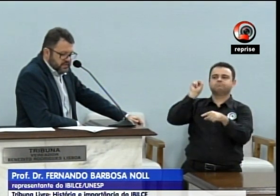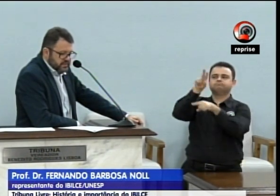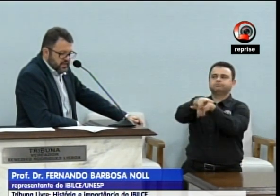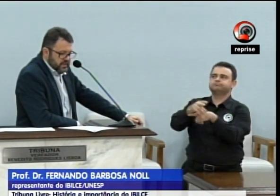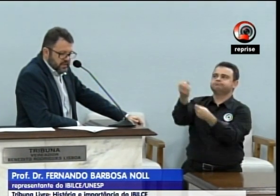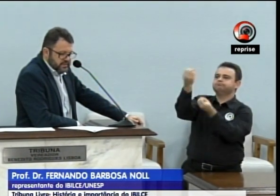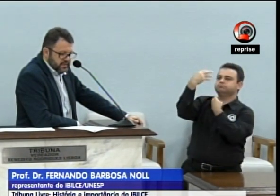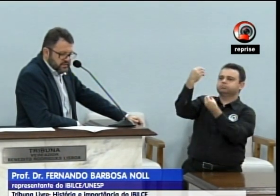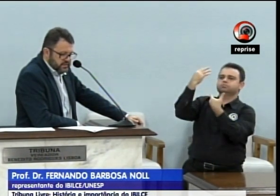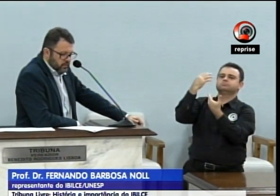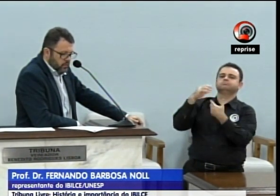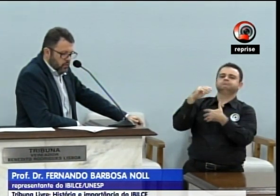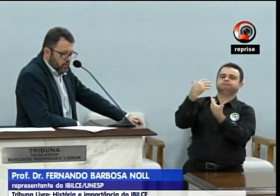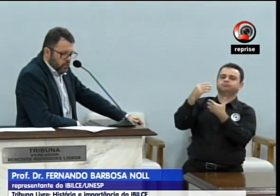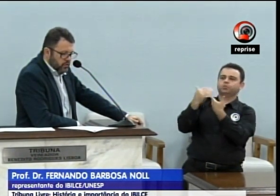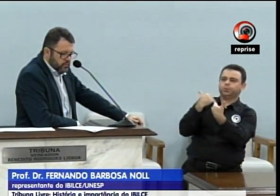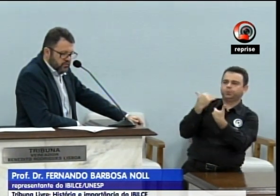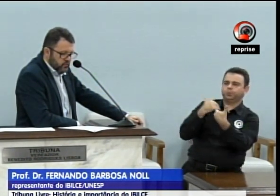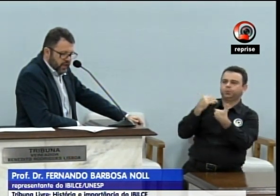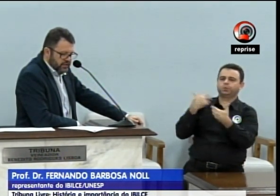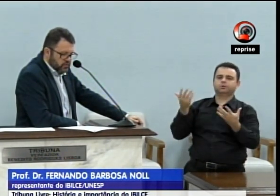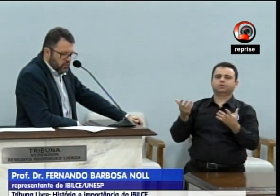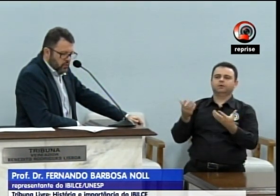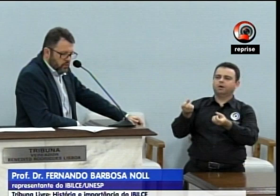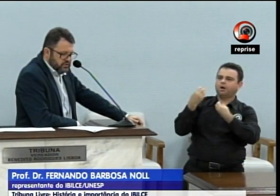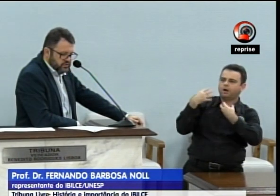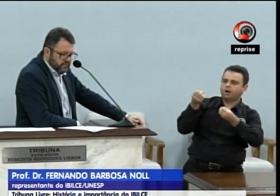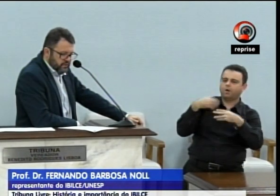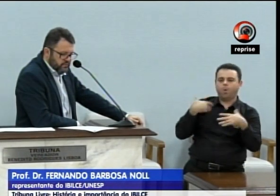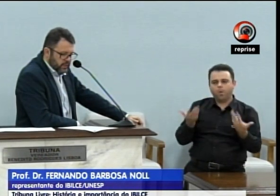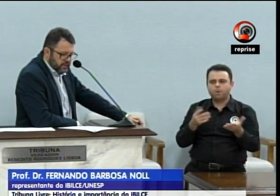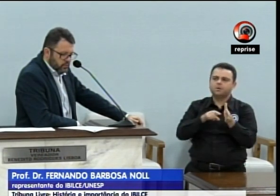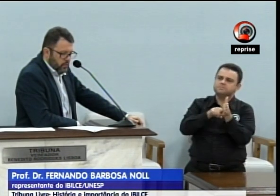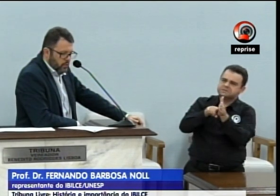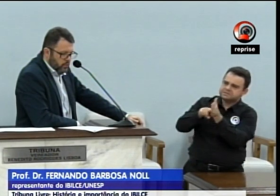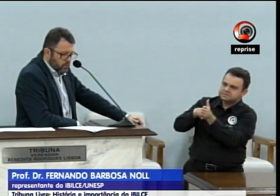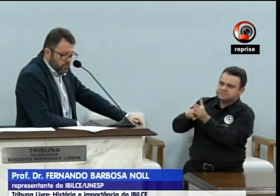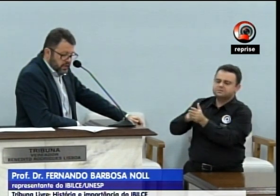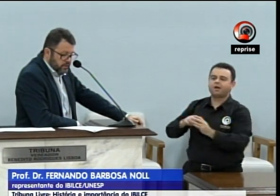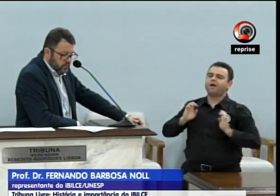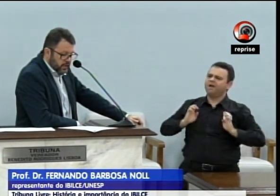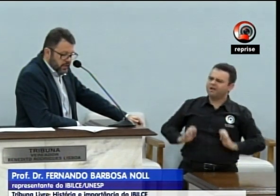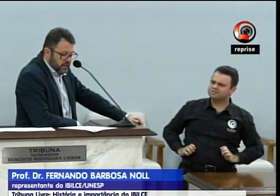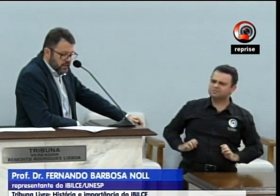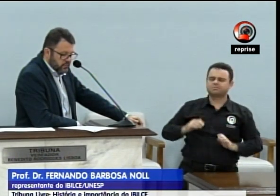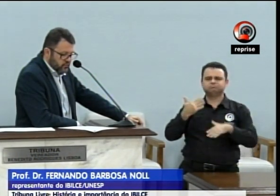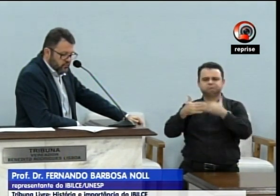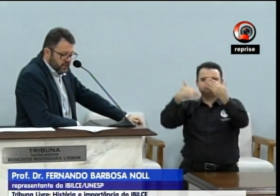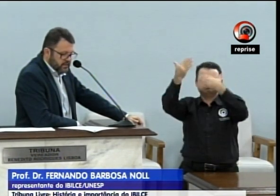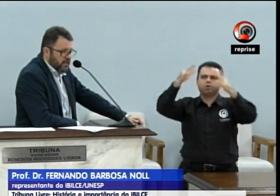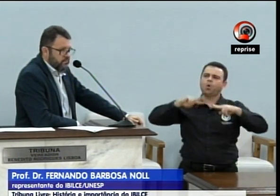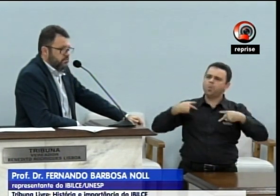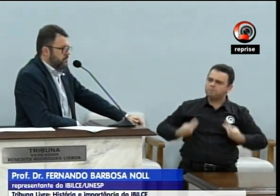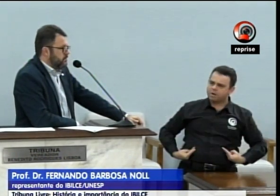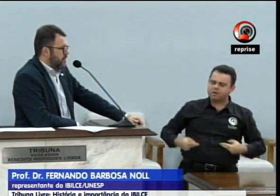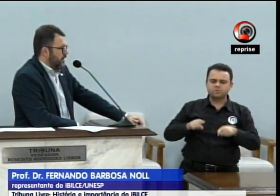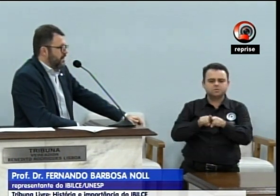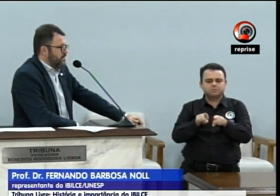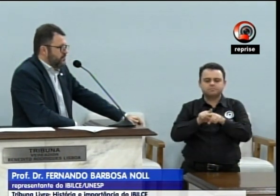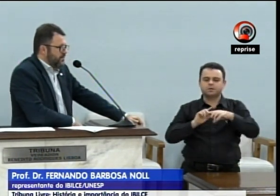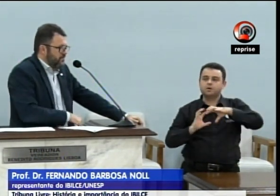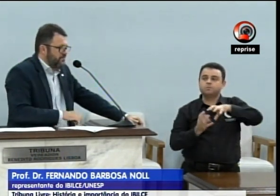pesquisa e a extensão, com compromisso ético, com o desenvolvimento humano e sustentável.